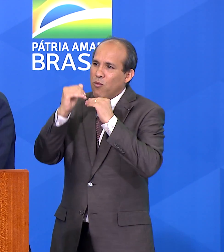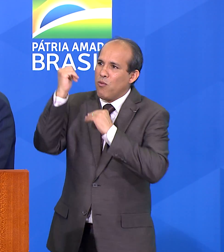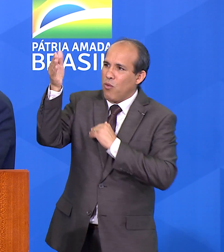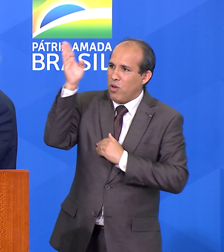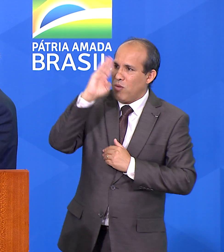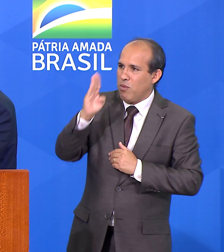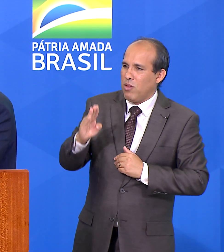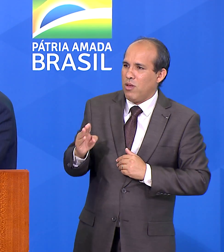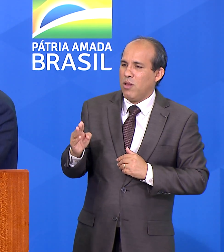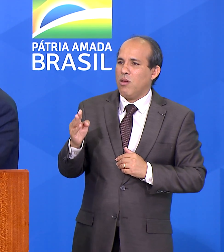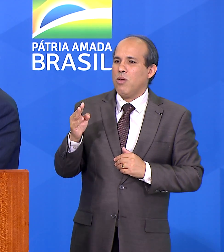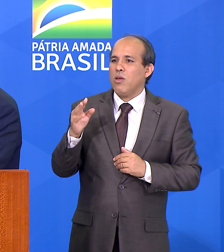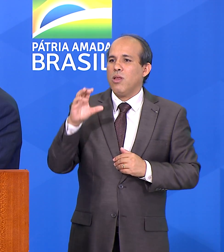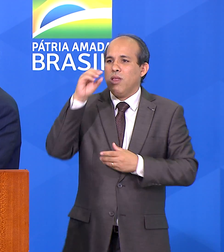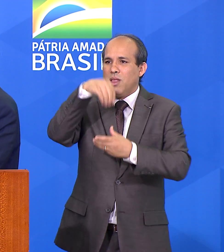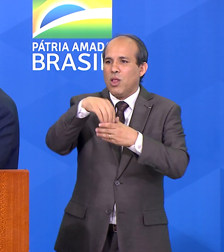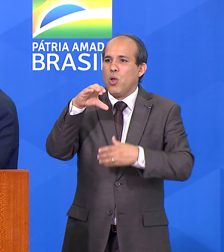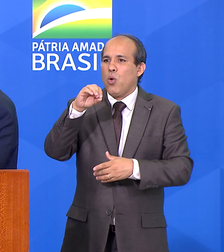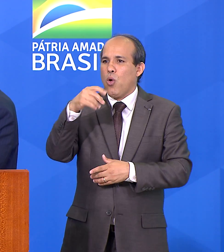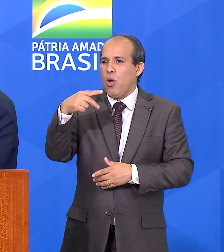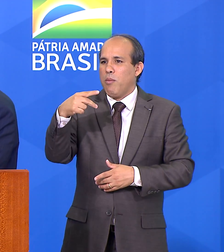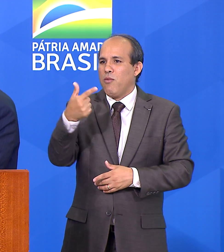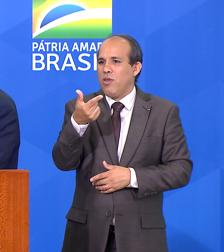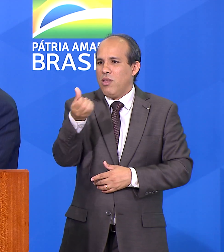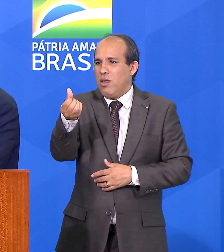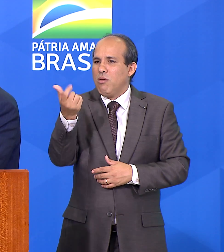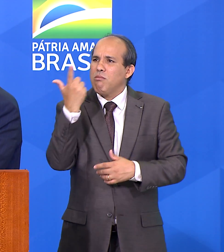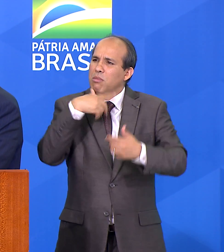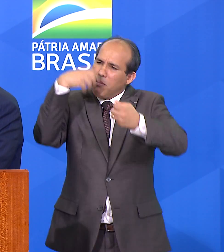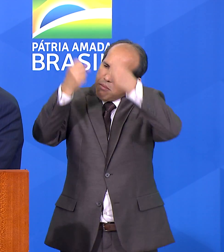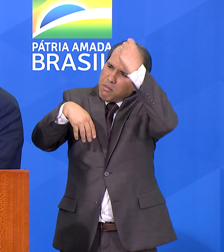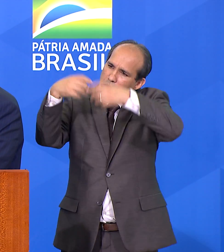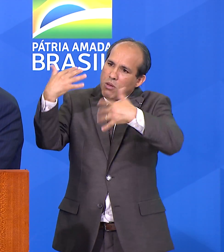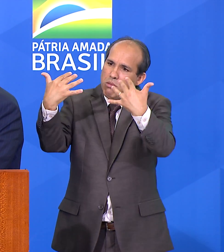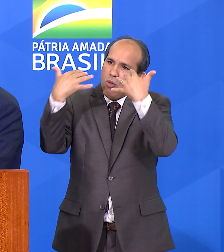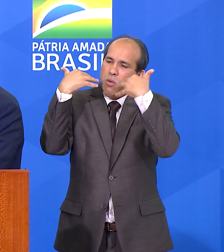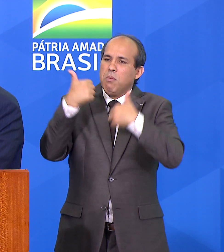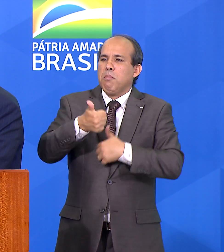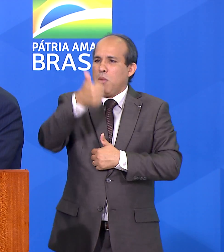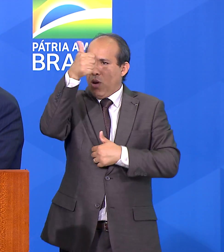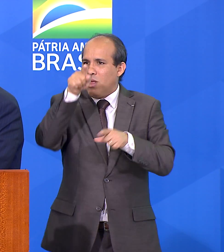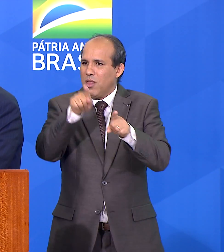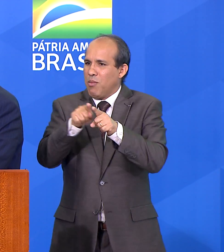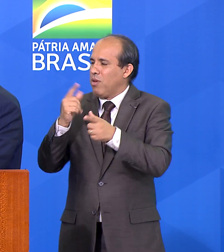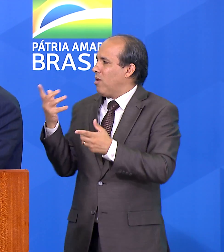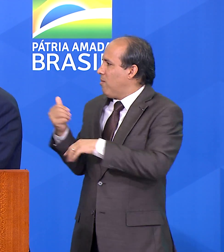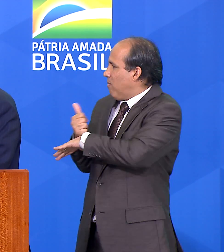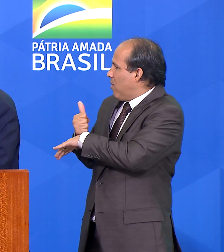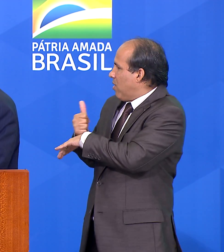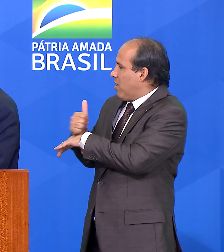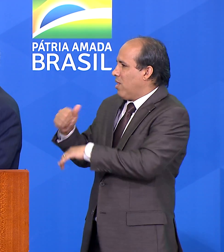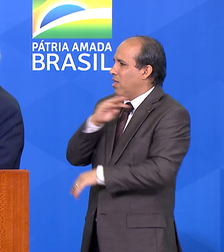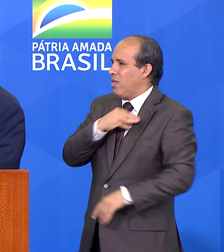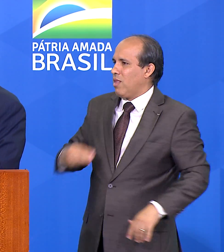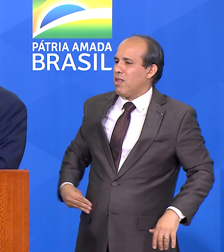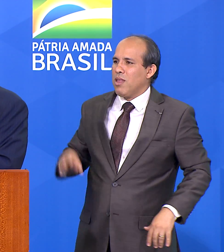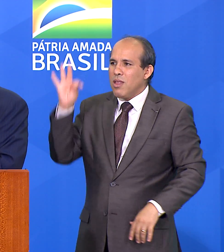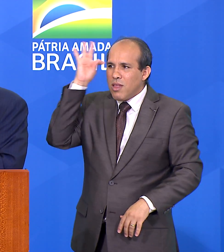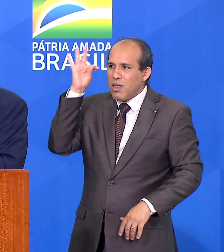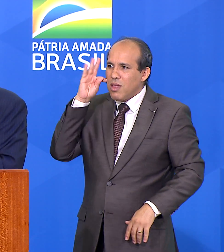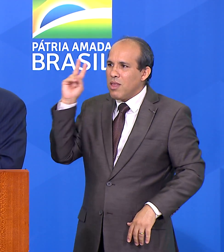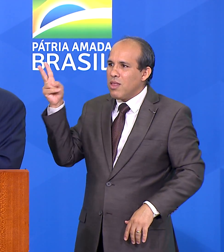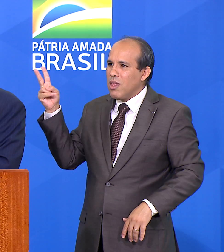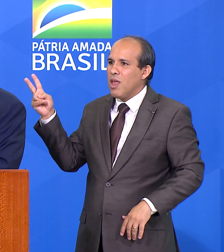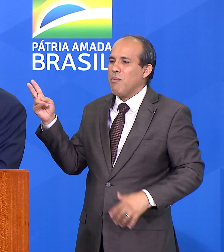COP26. Nossa equipe estava ajudando. A nossa extraordinária ministra, Tereza Cristina, estamos sempre comparando. Eu quero